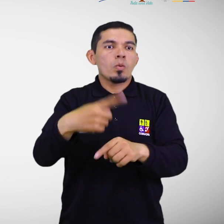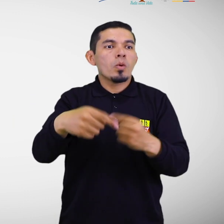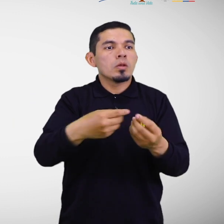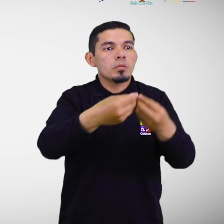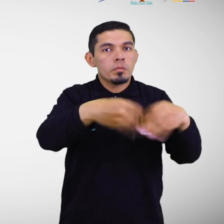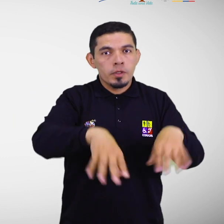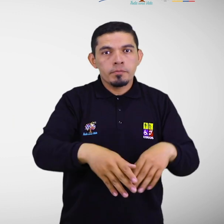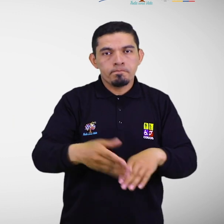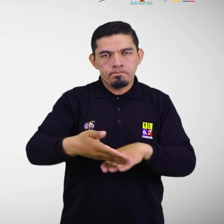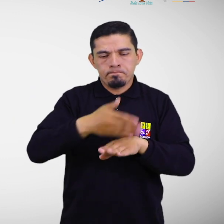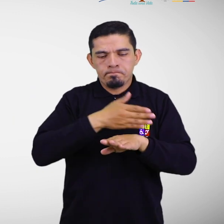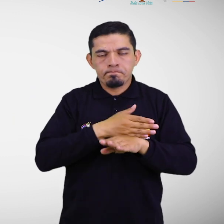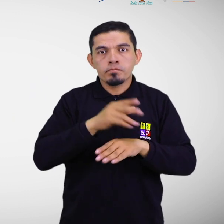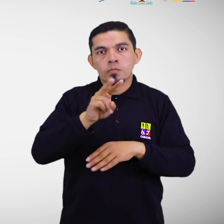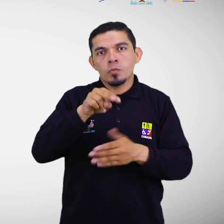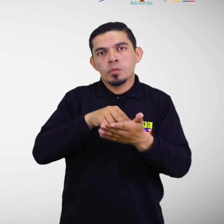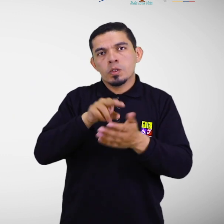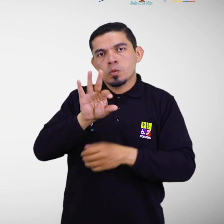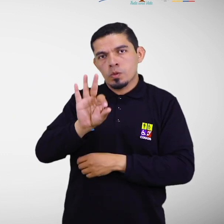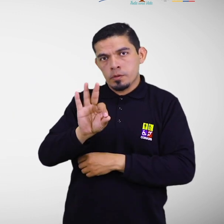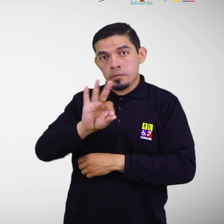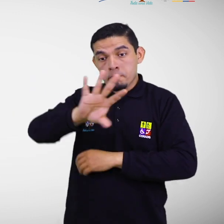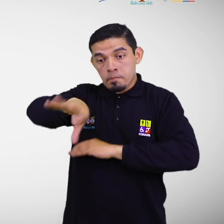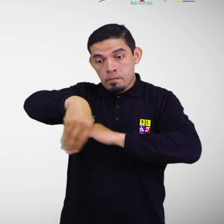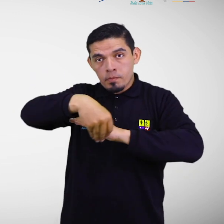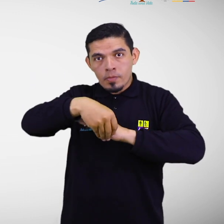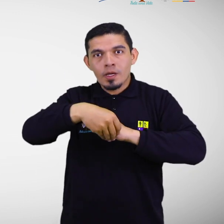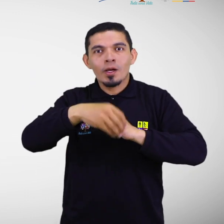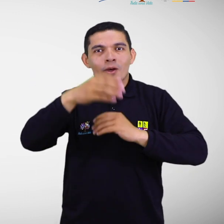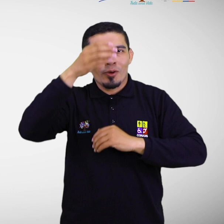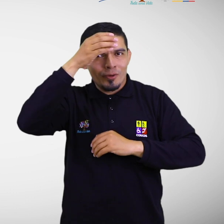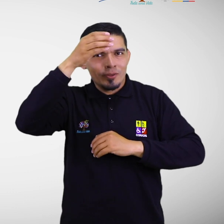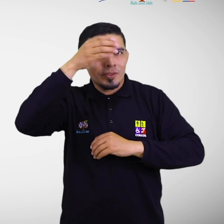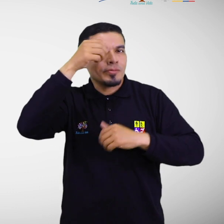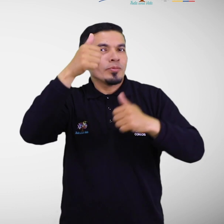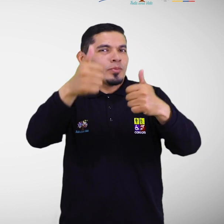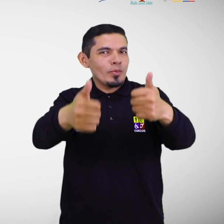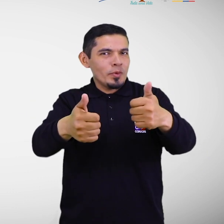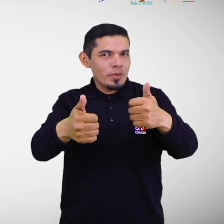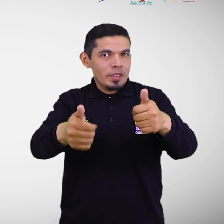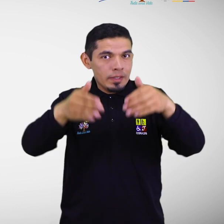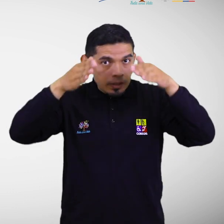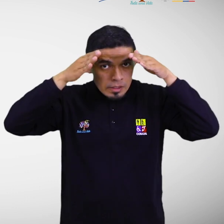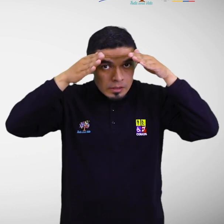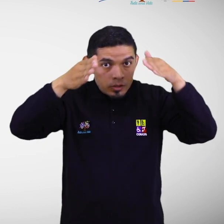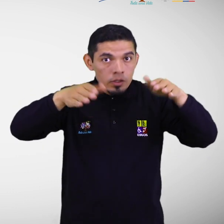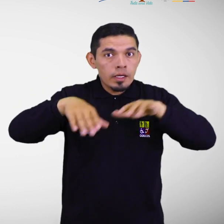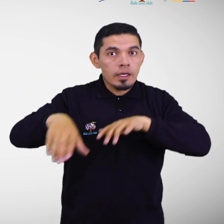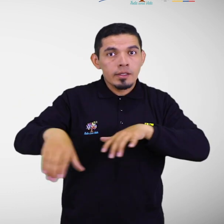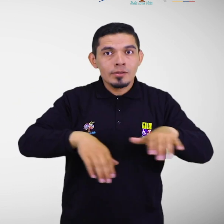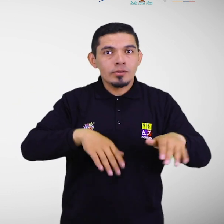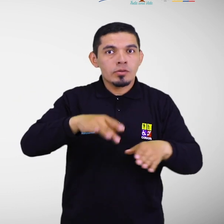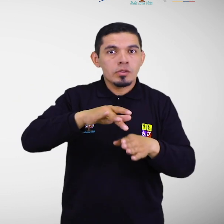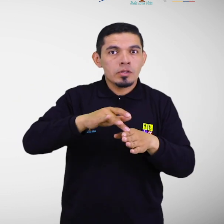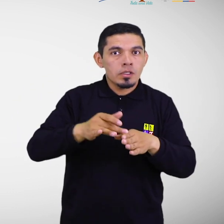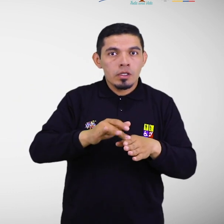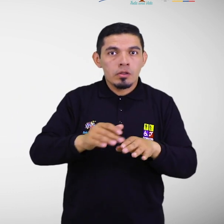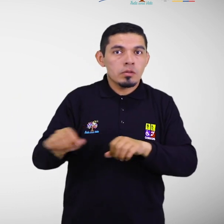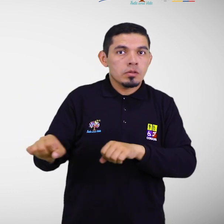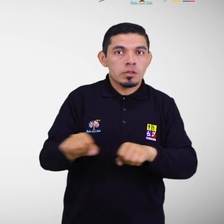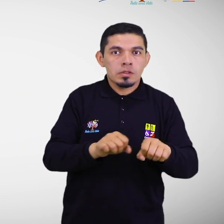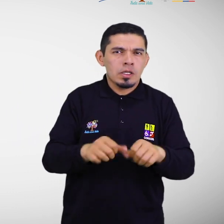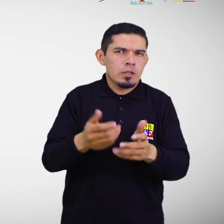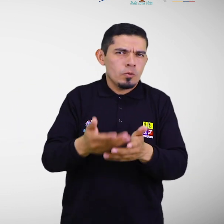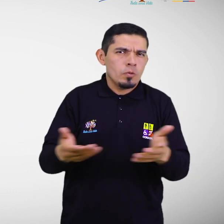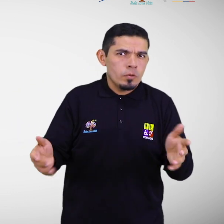2009. En complemento a esta definición y para el uso correcto del enfoque de la gestión del riesgo de desastres en el